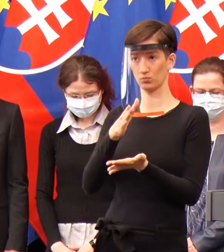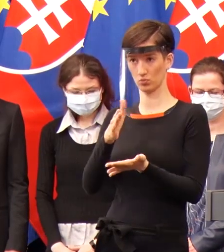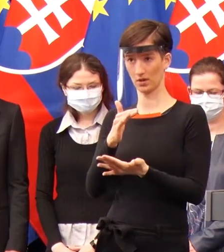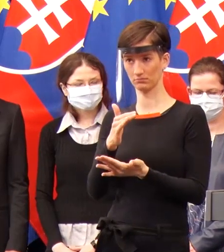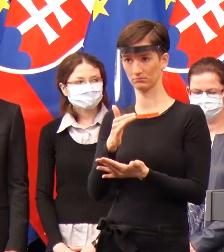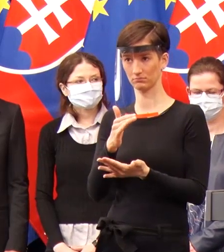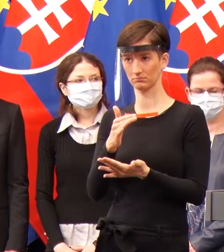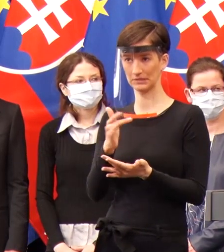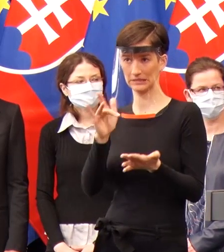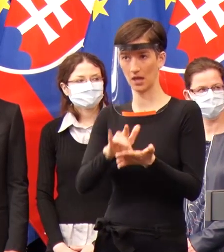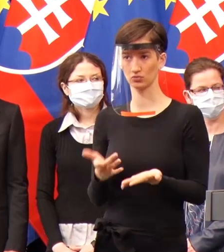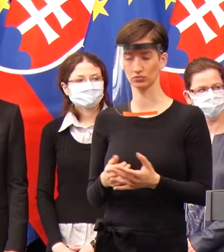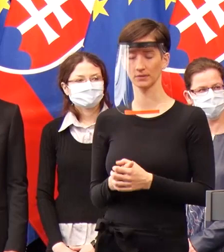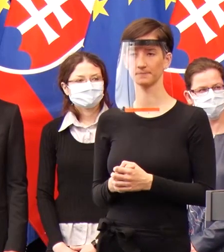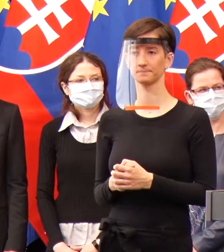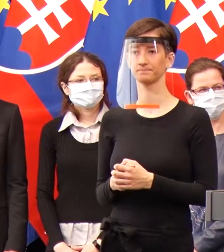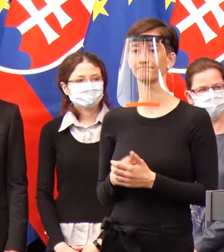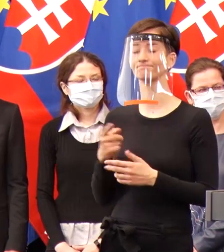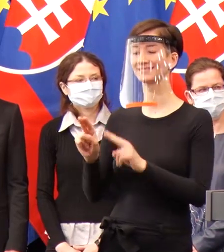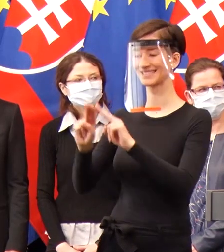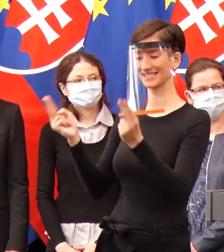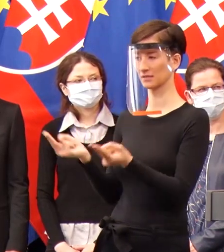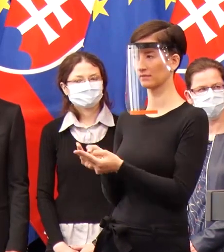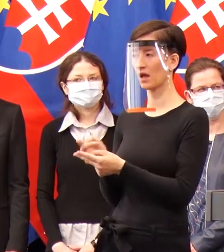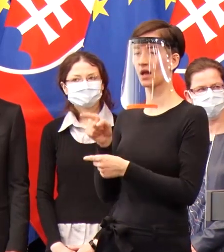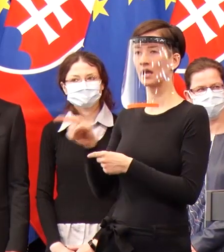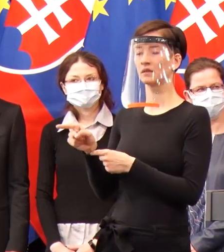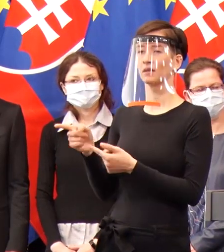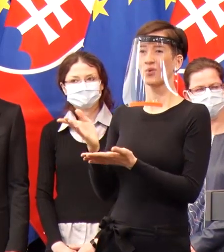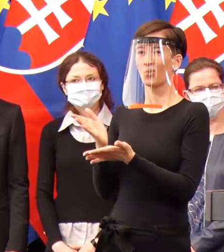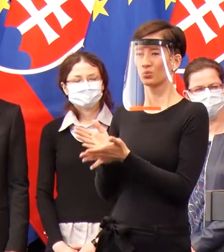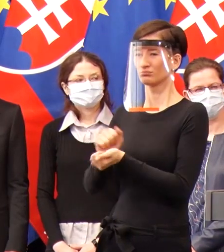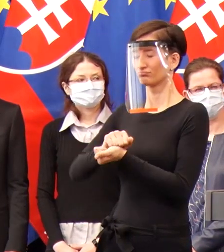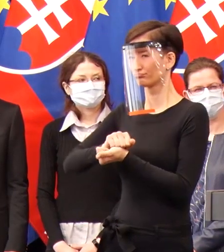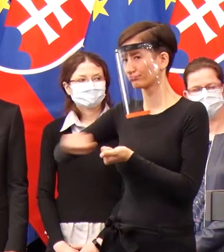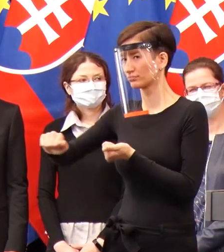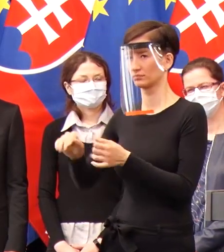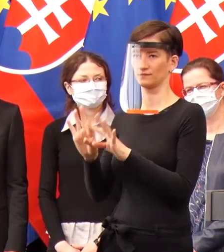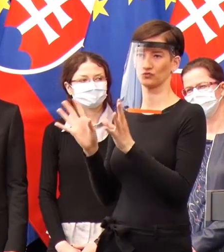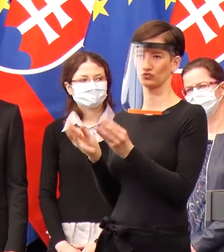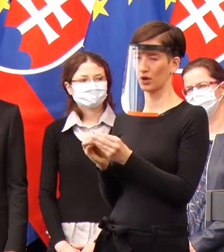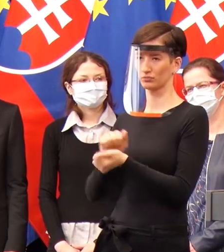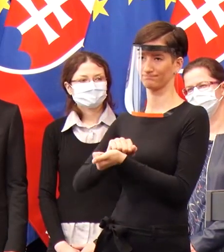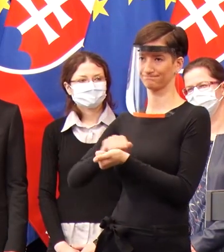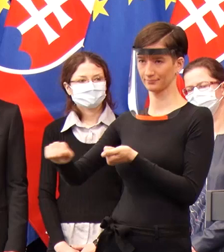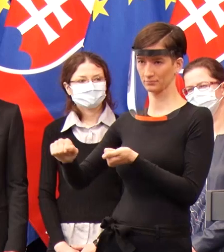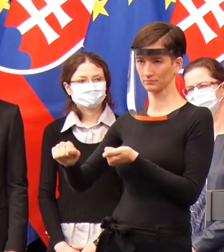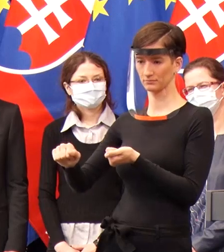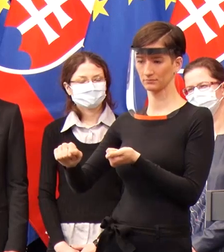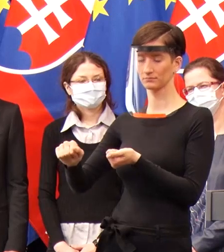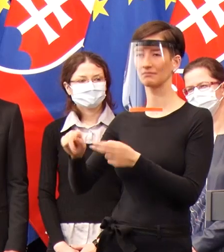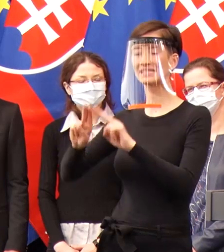svete je obrovský nedostatok jednotlivých komponent a všetci sa to snažia získať, ako sa len dá.